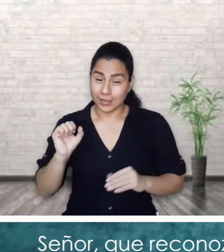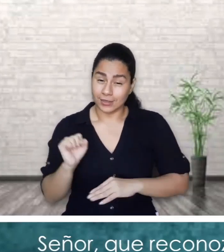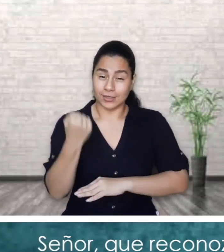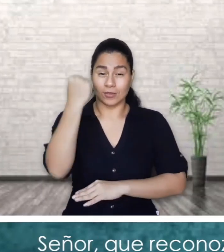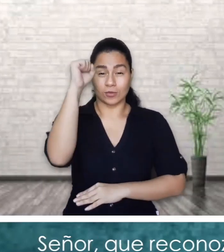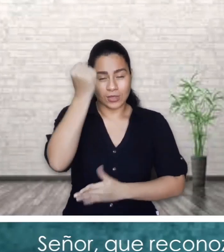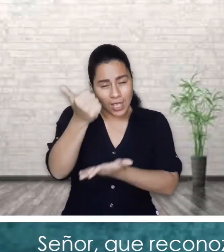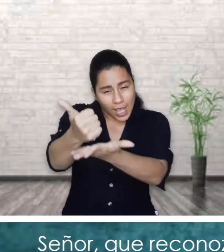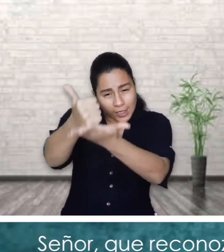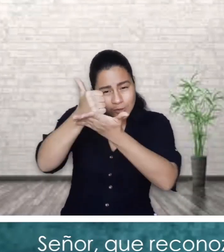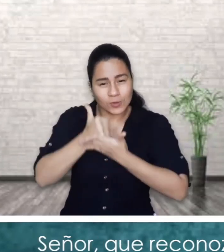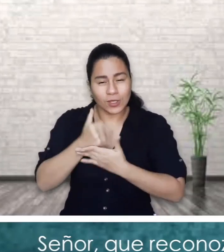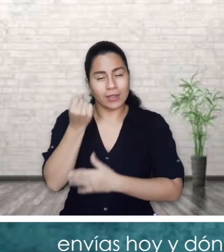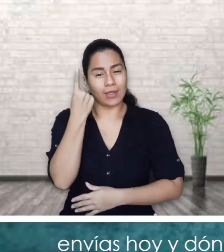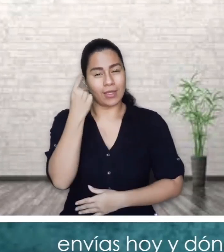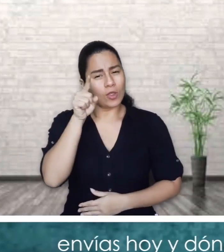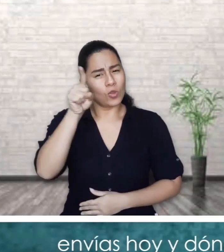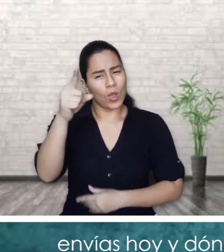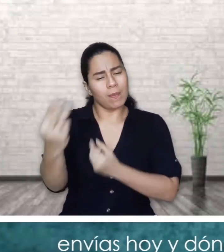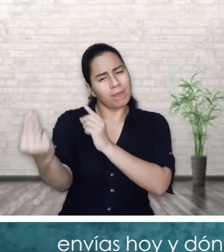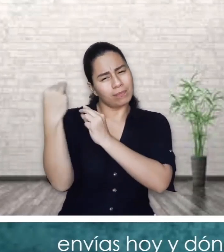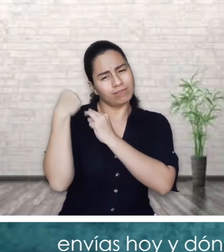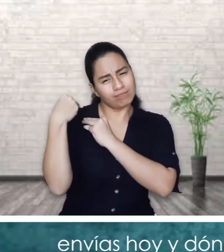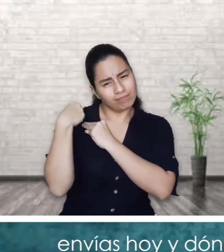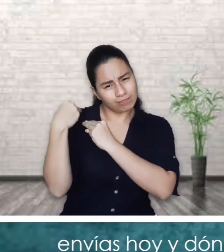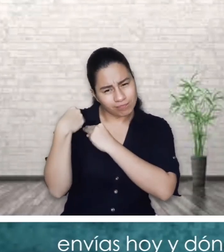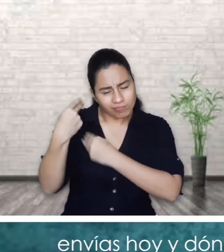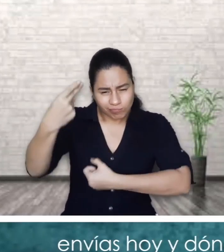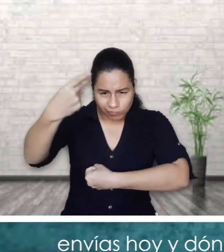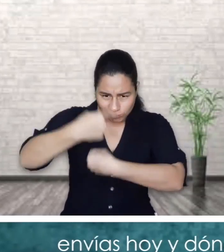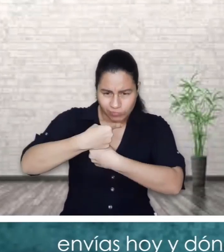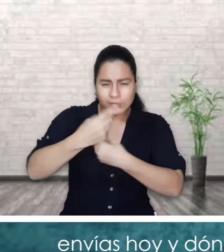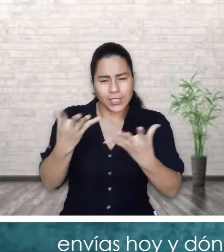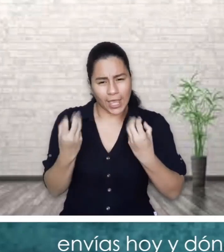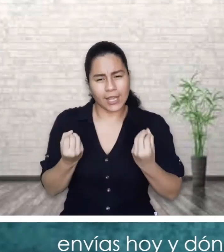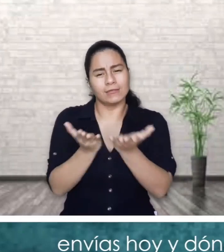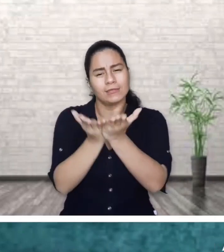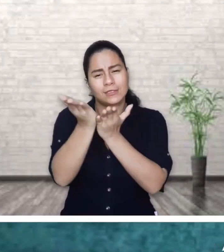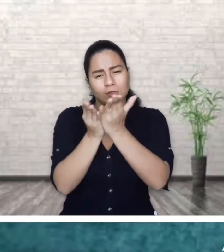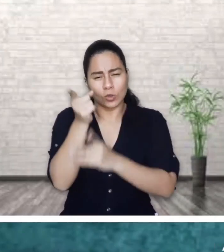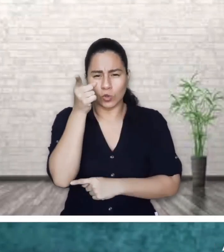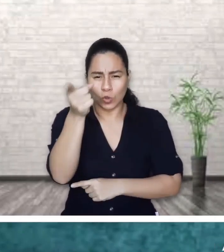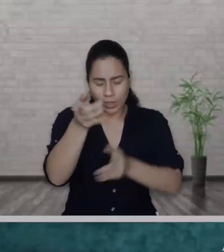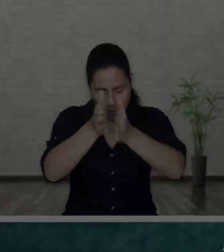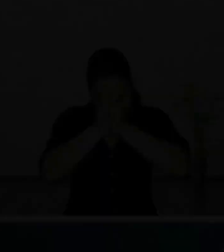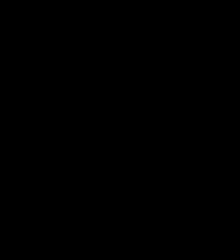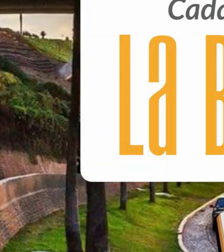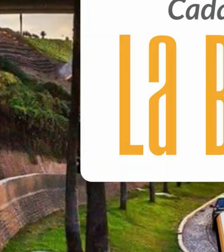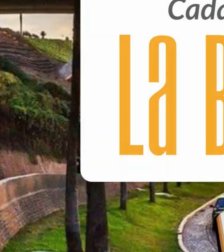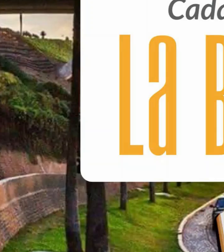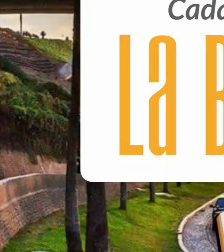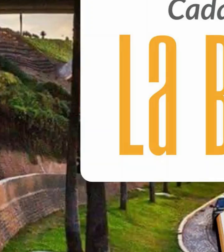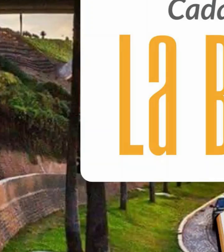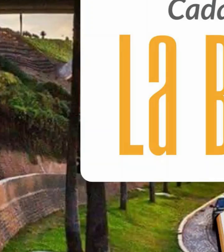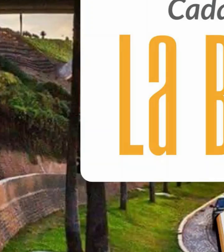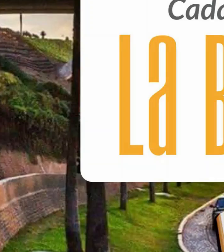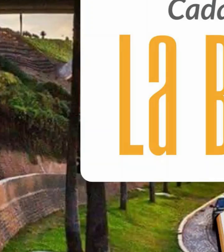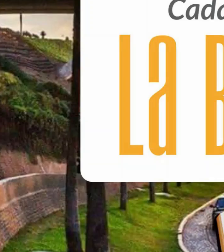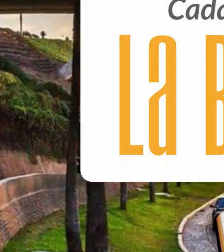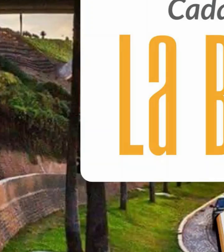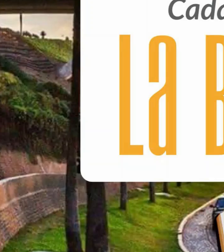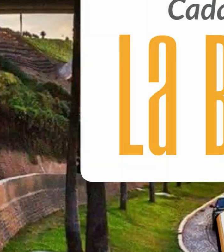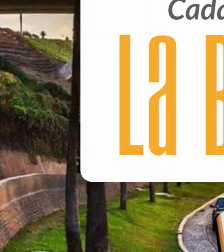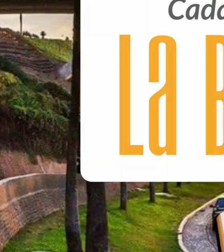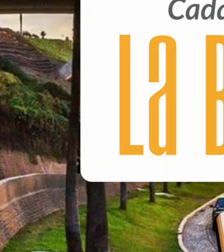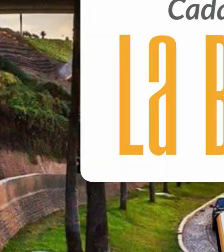que reconozca la misión a la que me envías hoy y donde quieres que te sirva Amén Cada